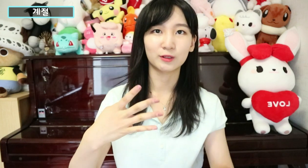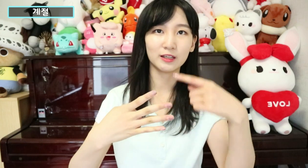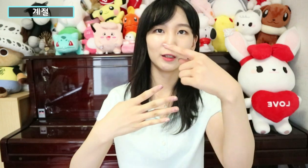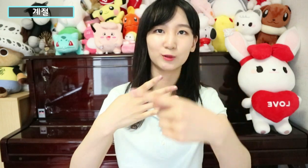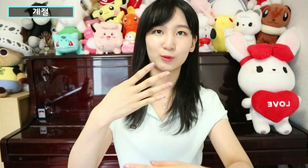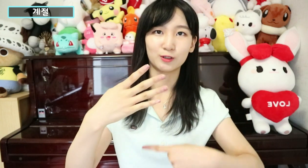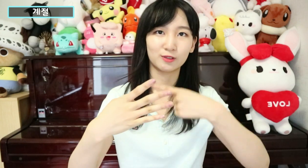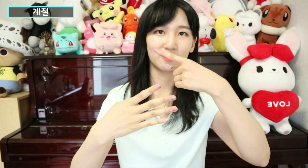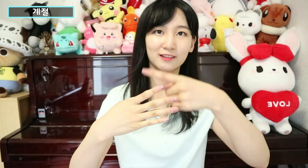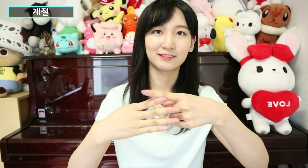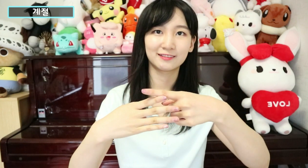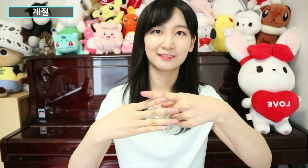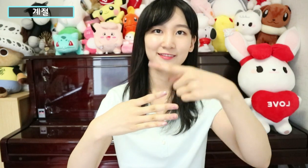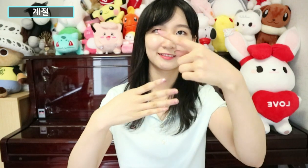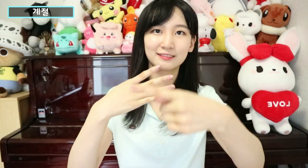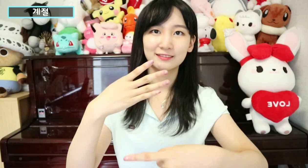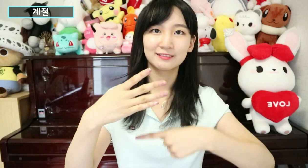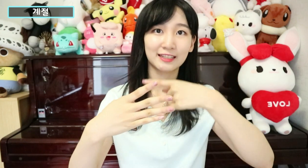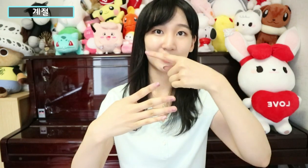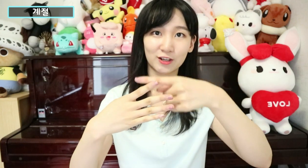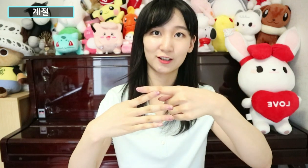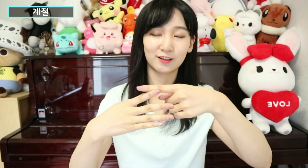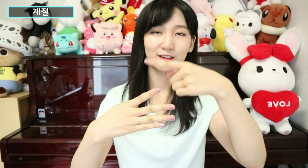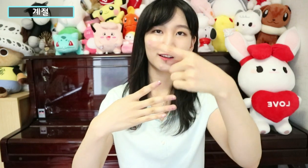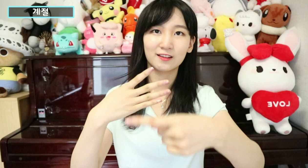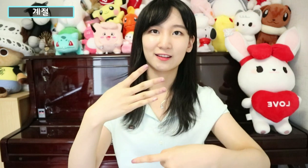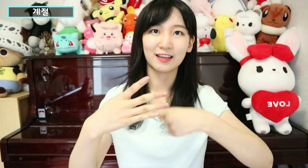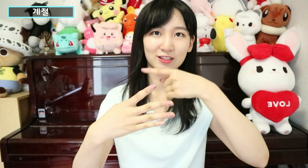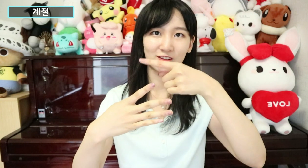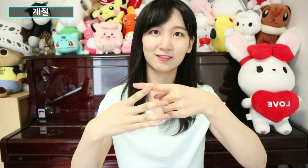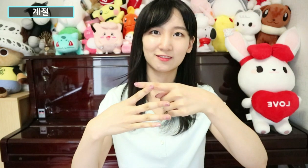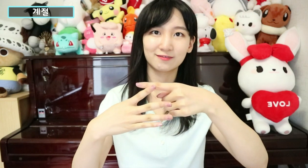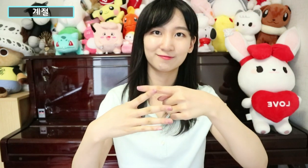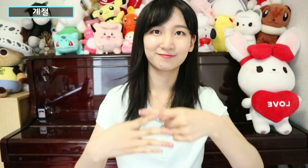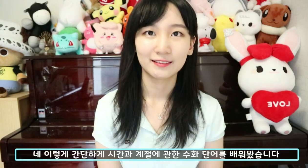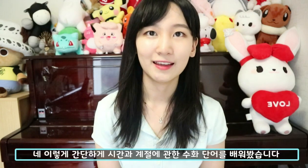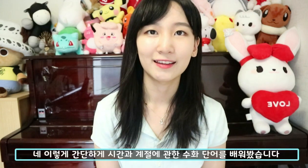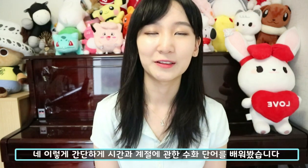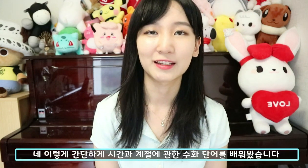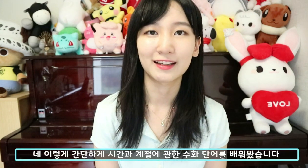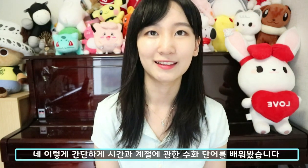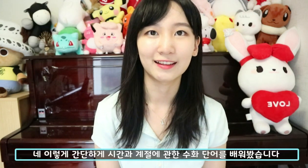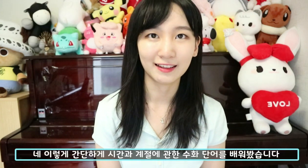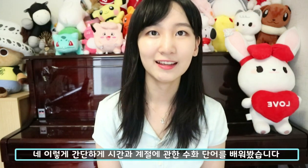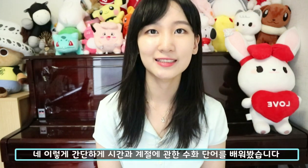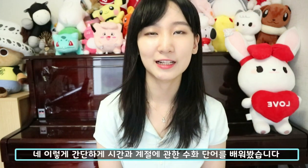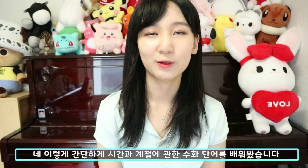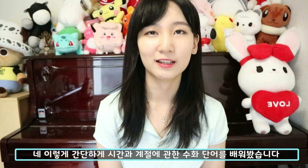이렇게. 돌려줘요. 계절. 계절. 네. 이렇게 간단하게. 시간과